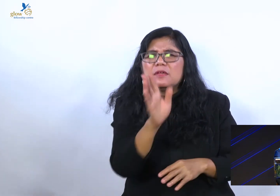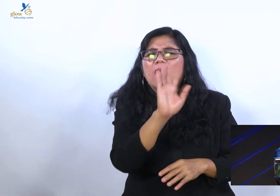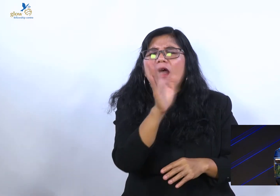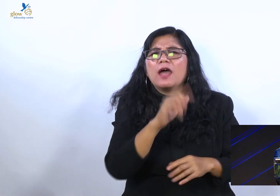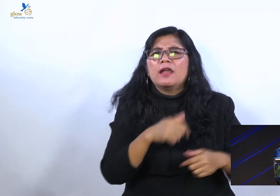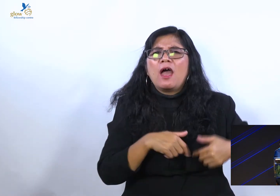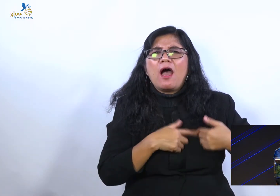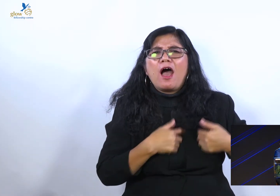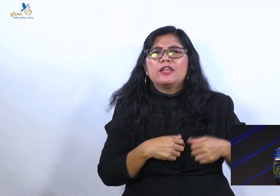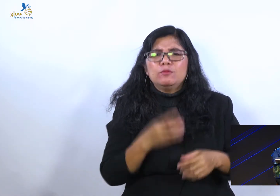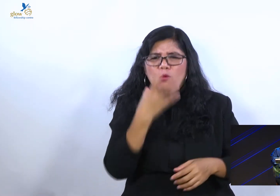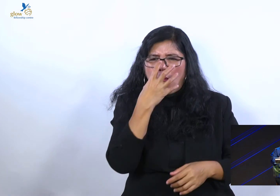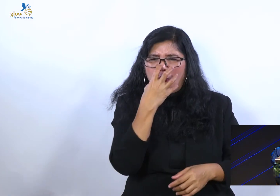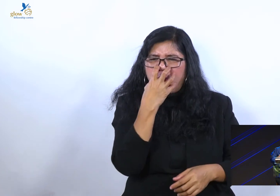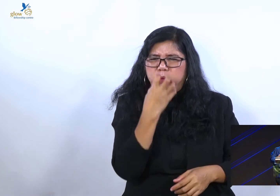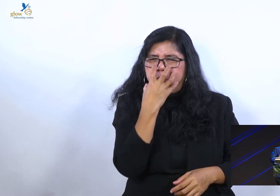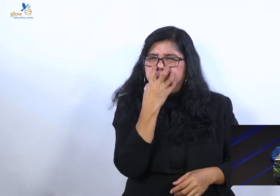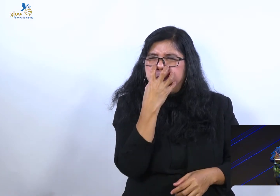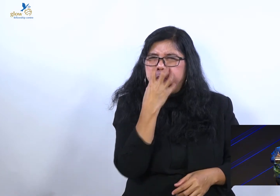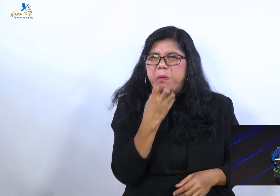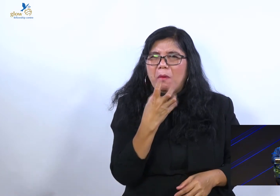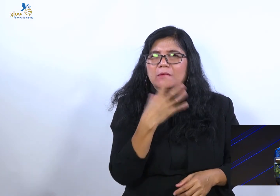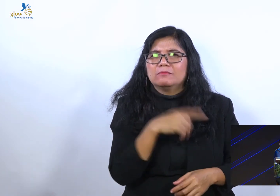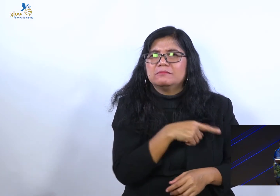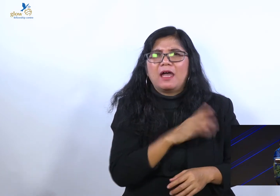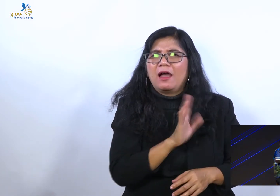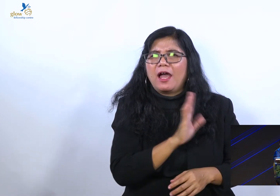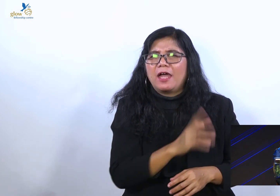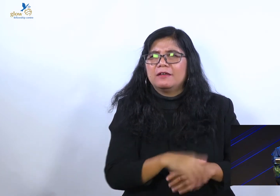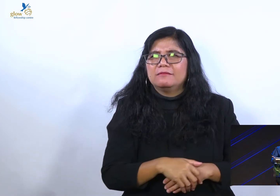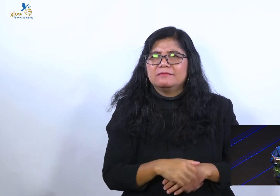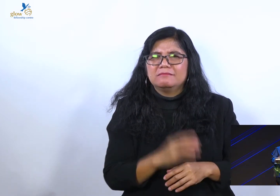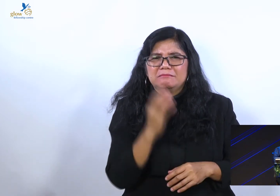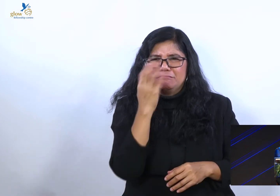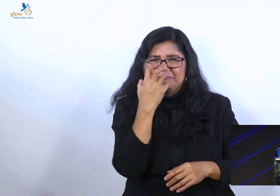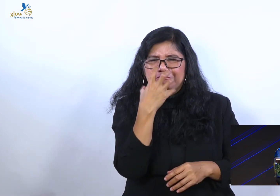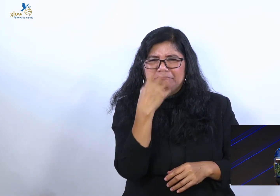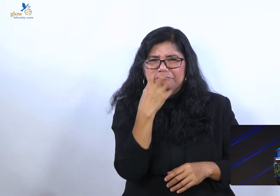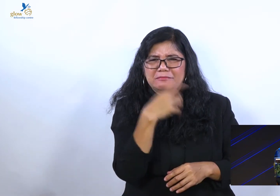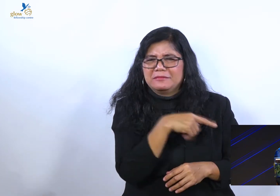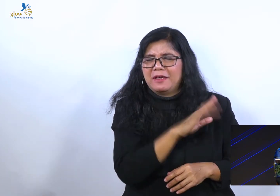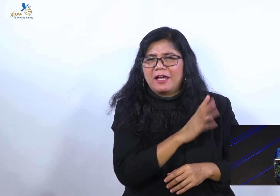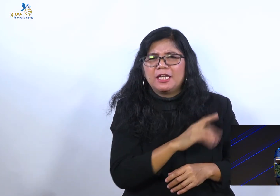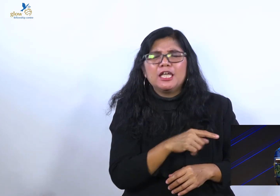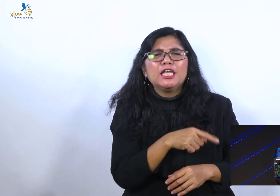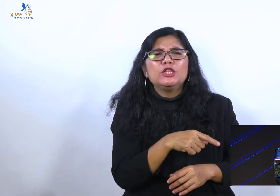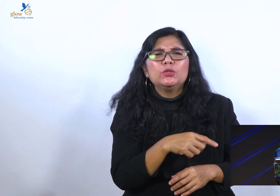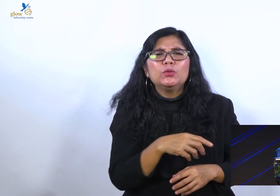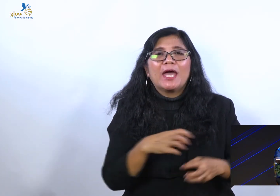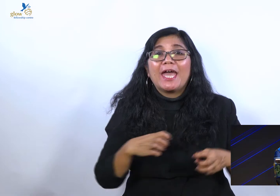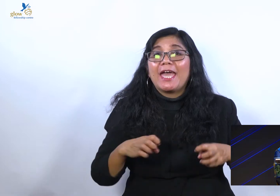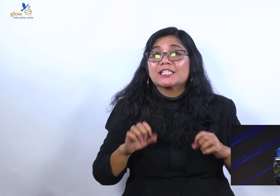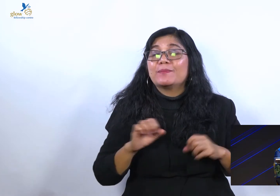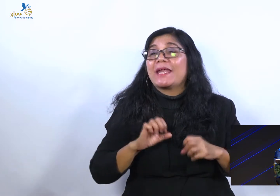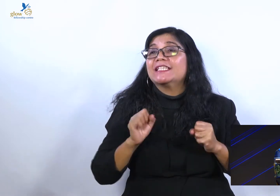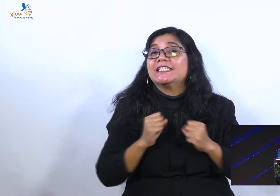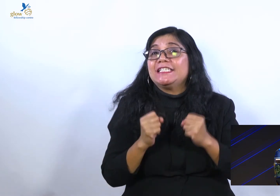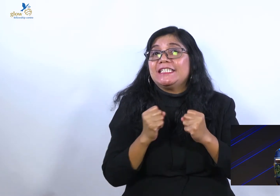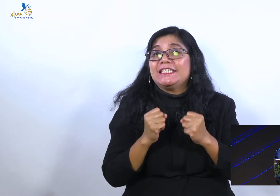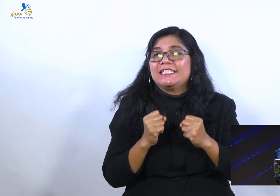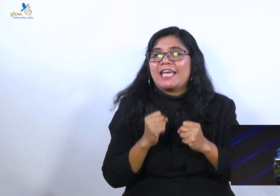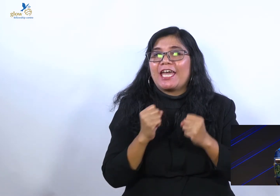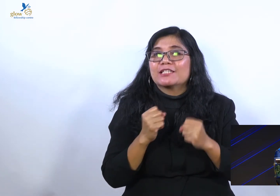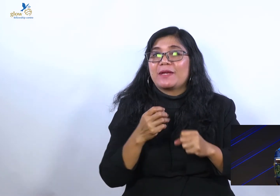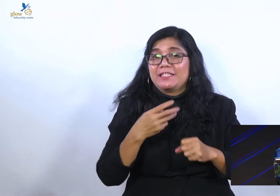This is not about denomination. This is all about expression. It is all about expression. God sees your